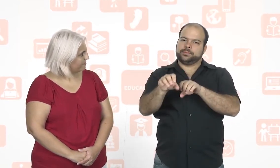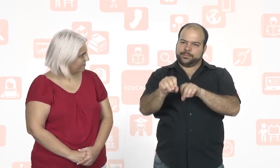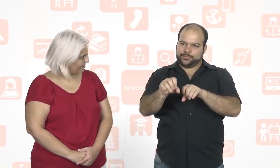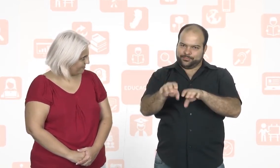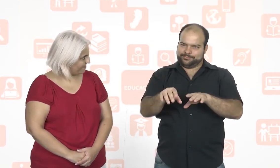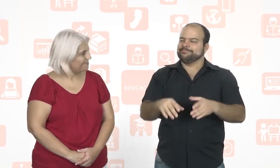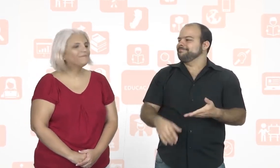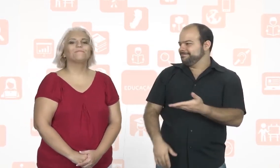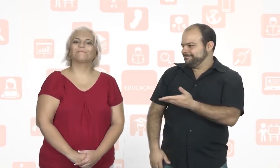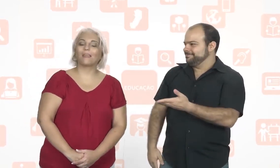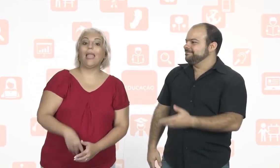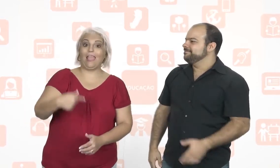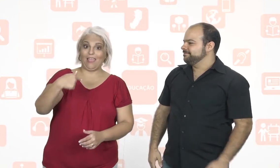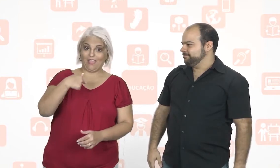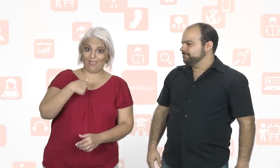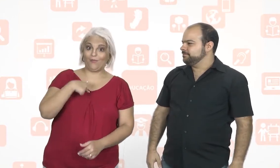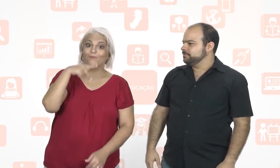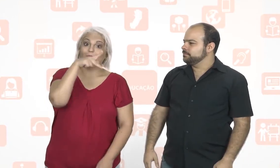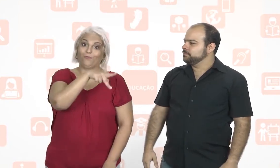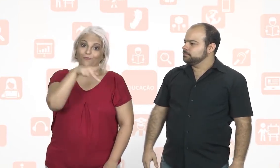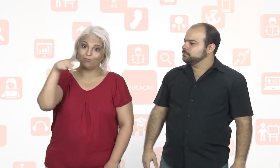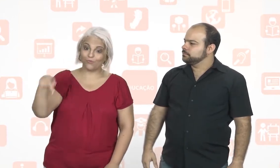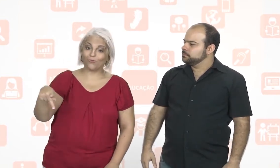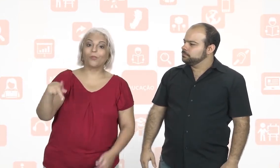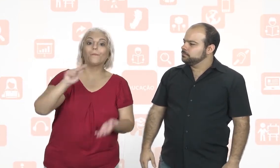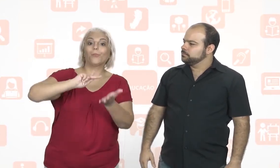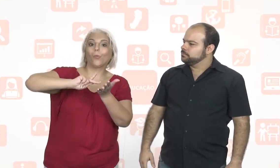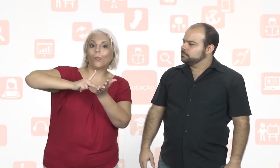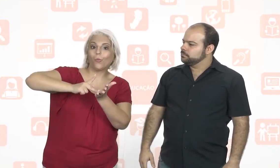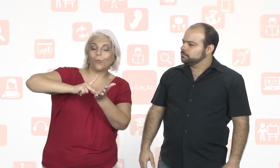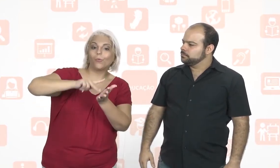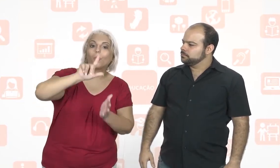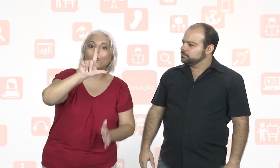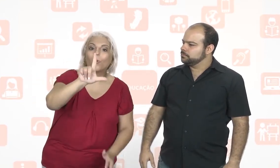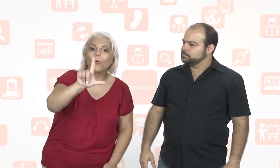Eu sou a professora Luciene.